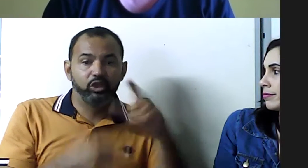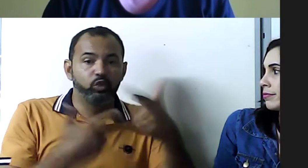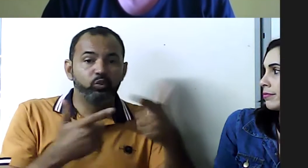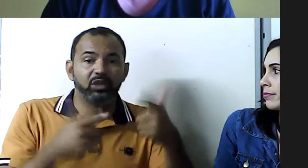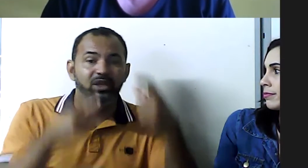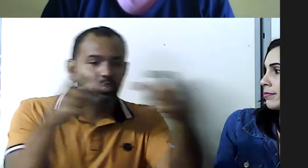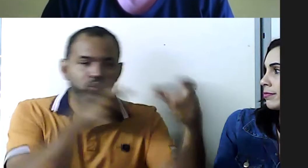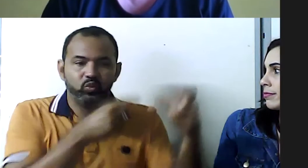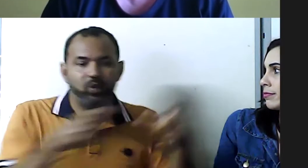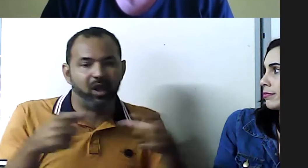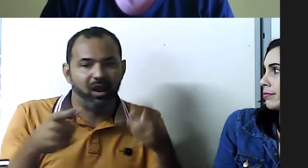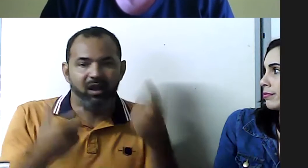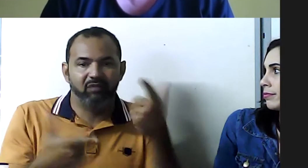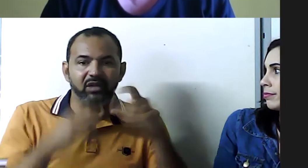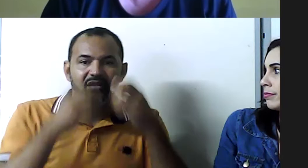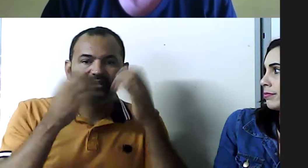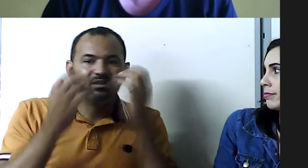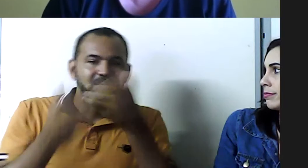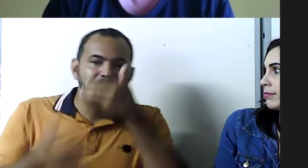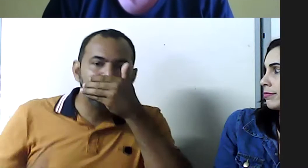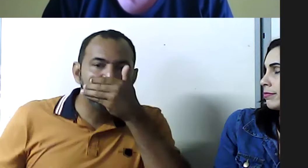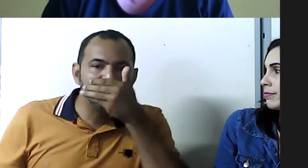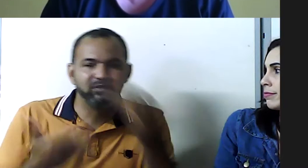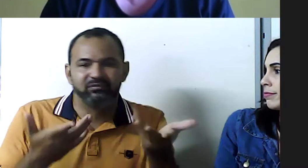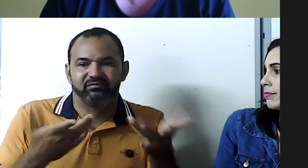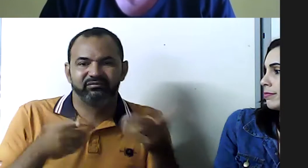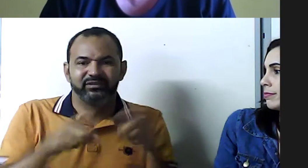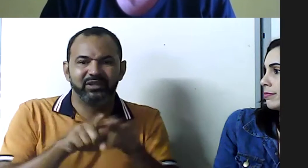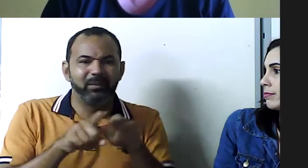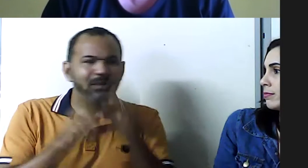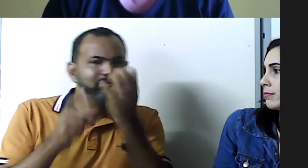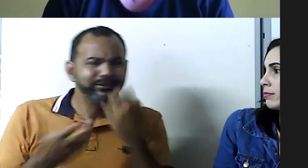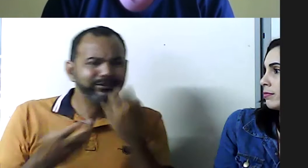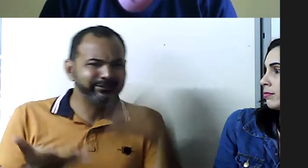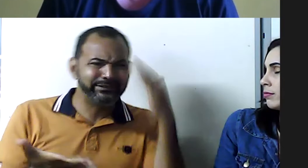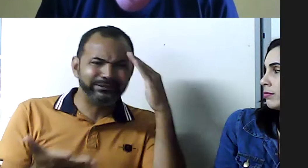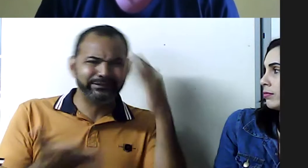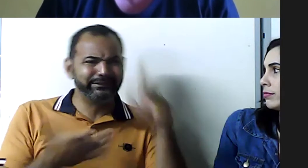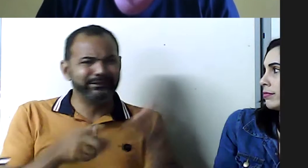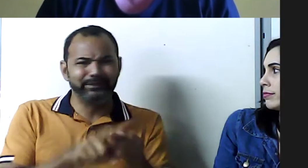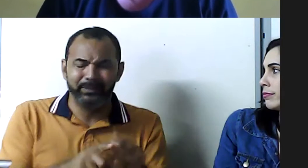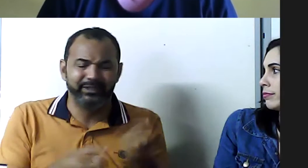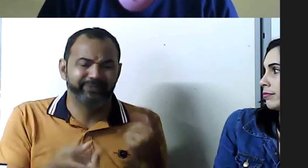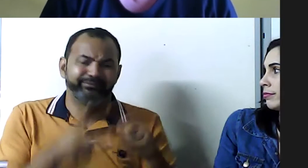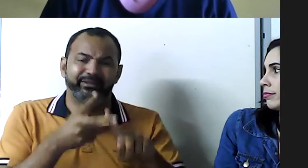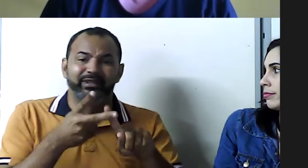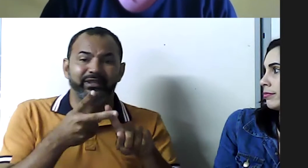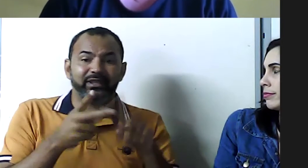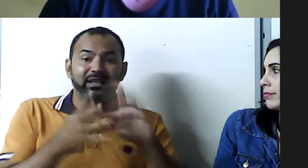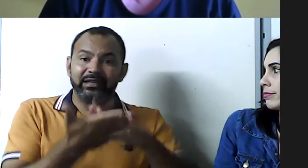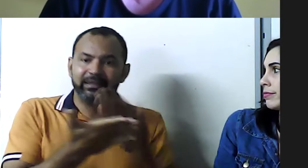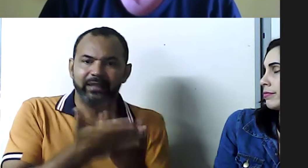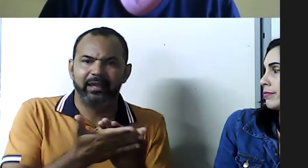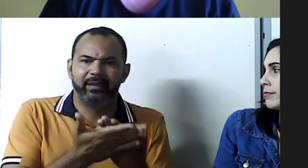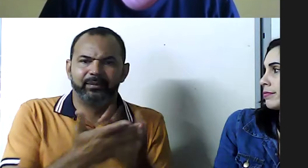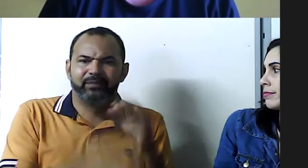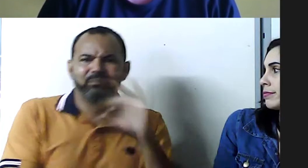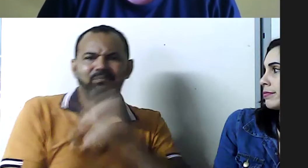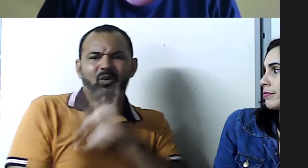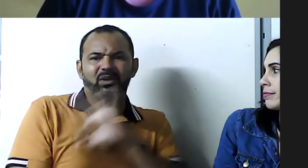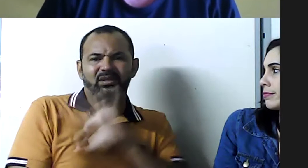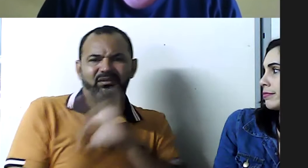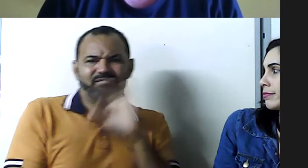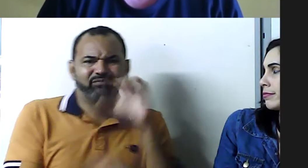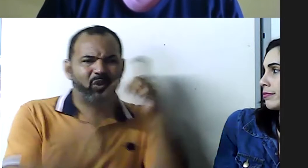A nossa dificuldade que a gente chega em alguns lugares públicos não tem a língua de sinais, então principalmente as pessoas usam aquela máscara